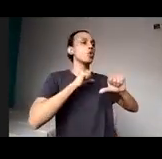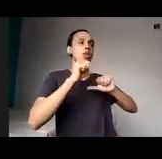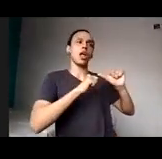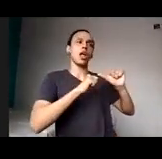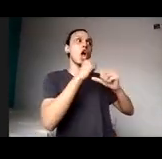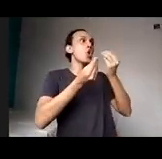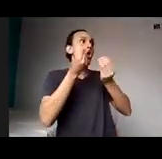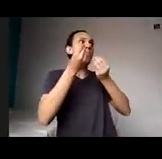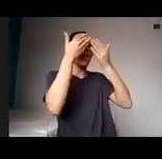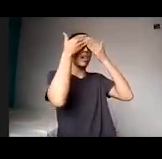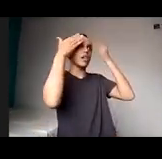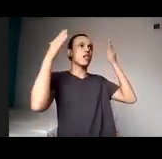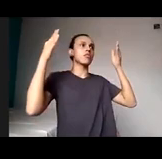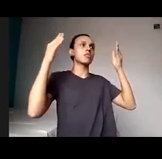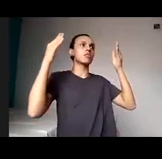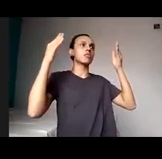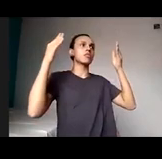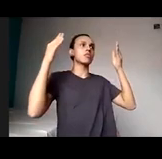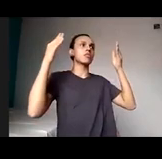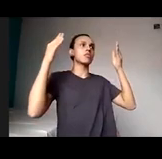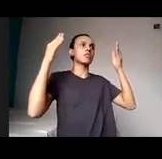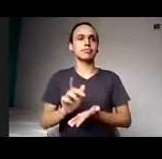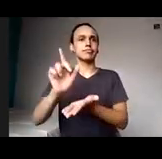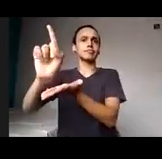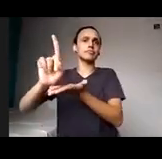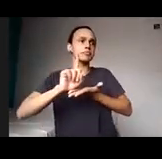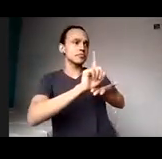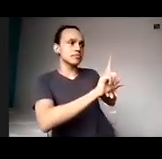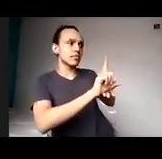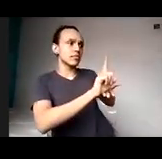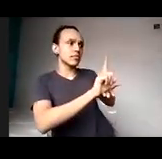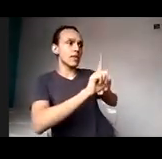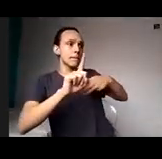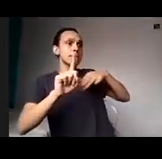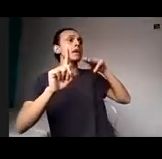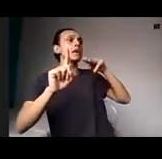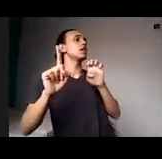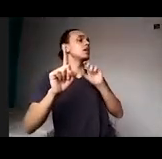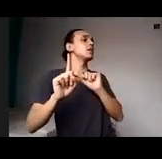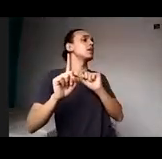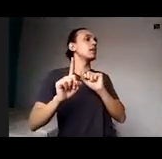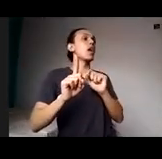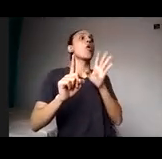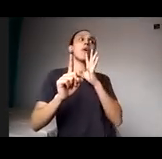para você uma mãe que conhece os surdez a fundo e bem antes de você